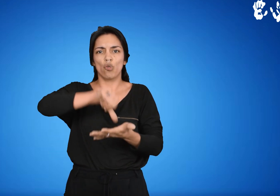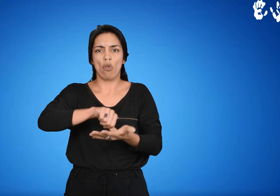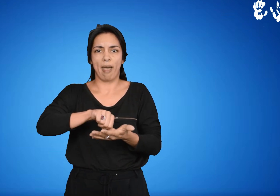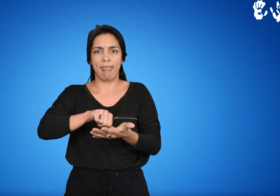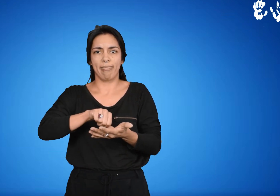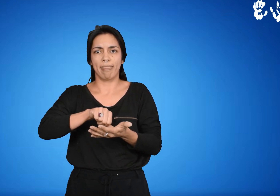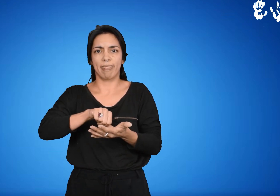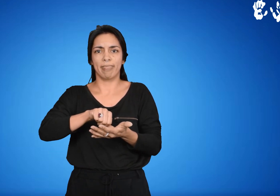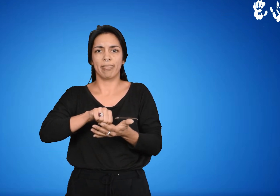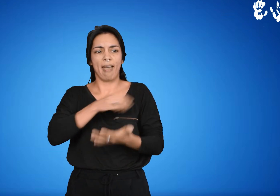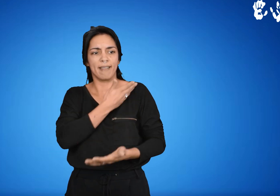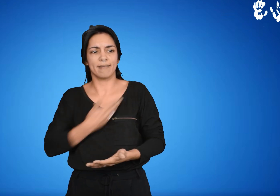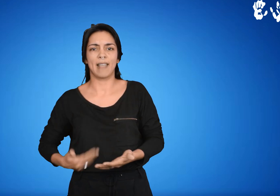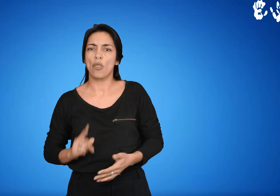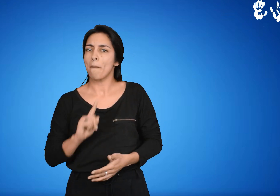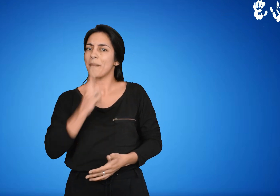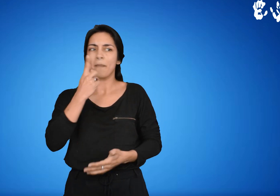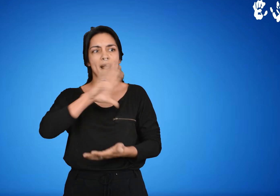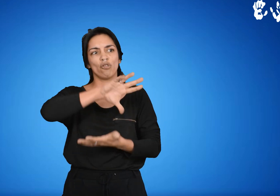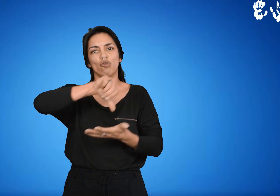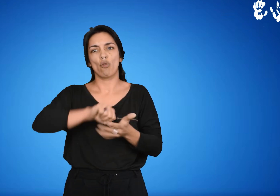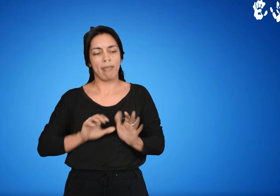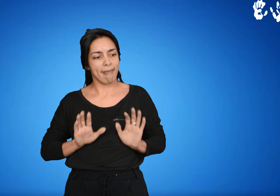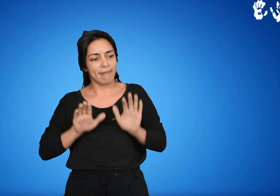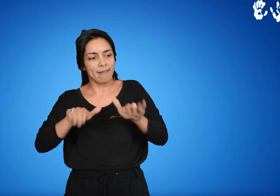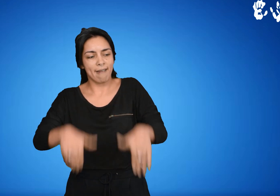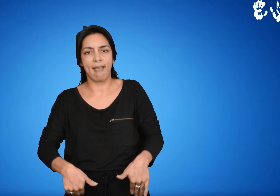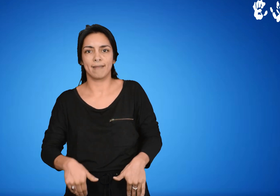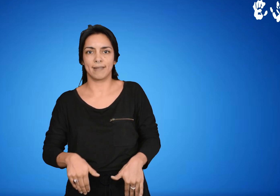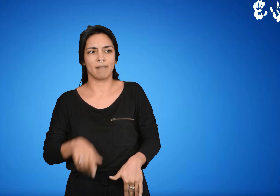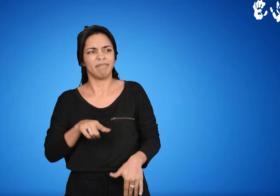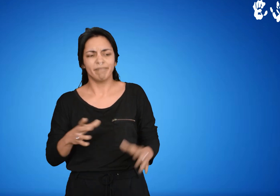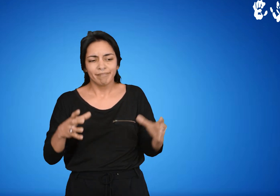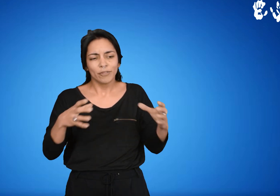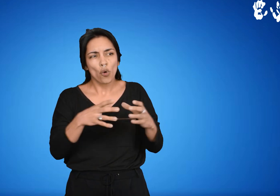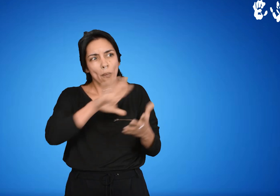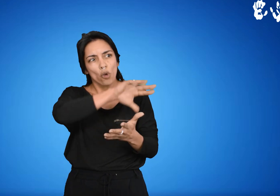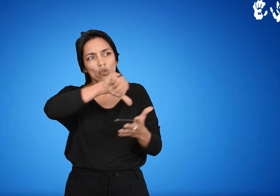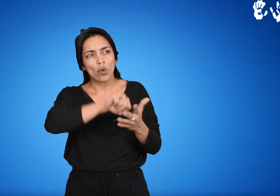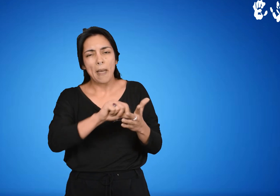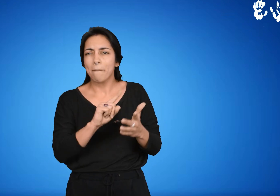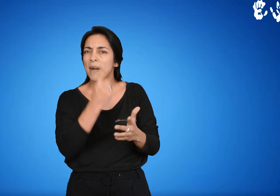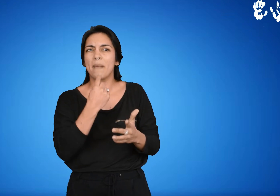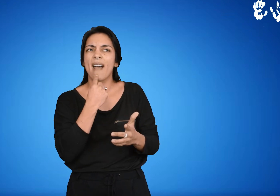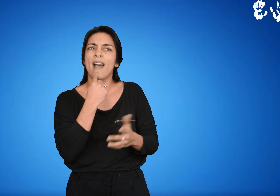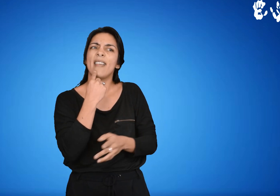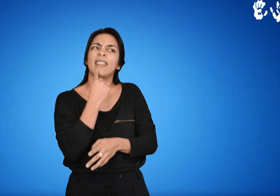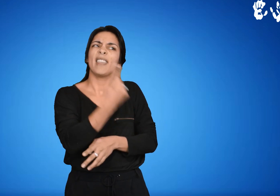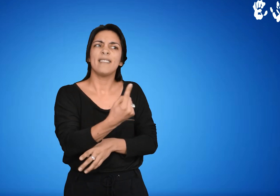En griego. Ciudad-estado, que fueron las primeras ciudades griegas. Las